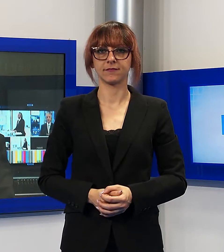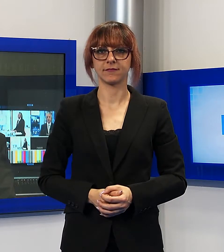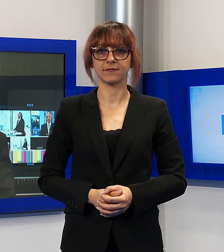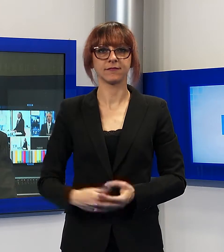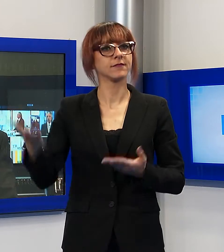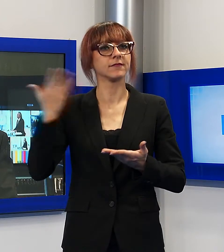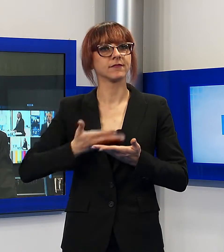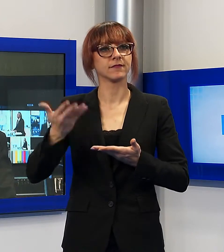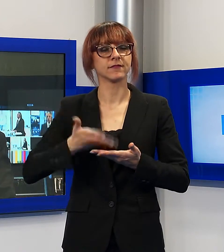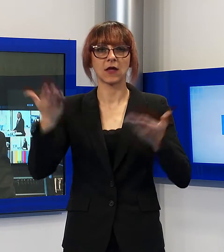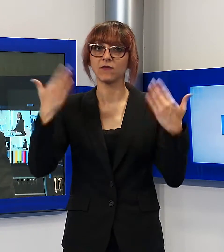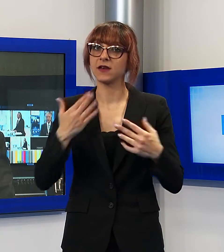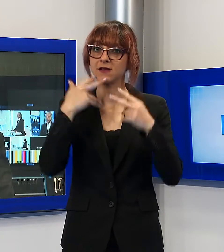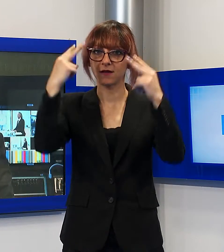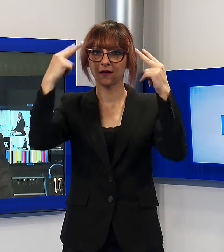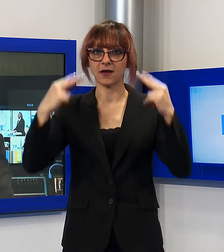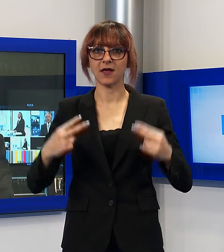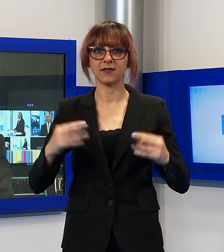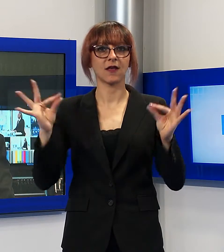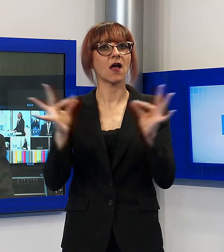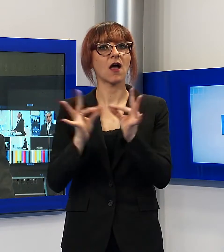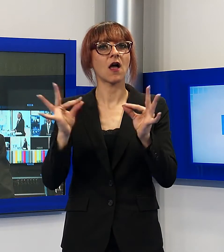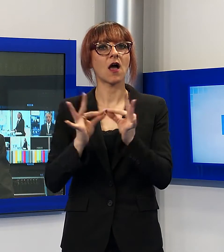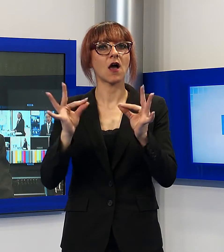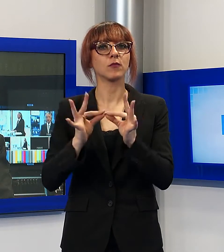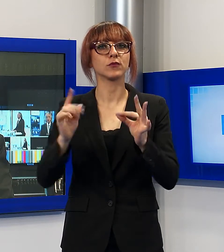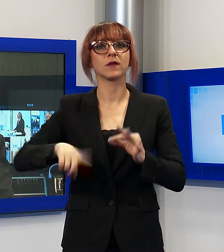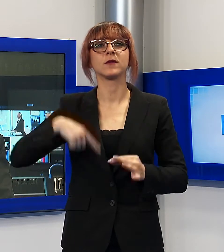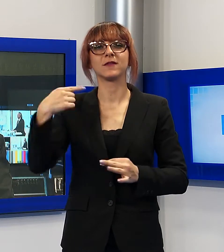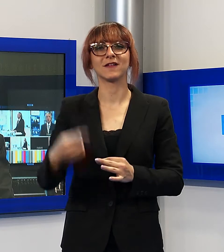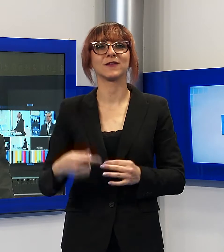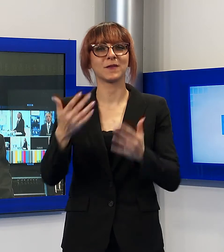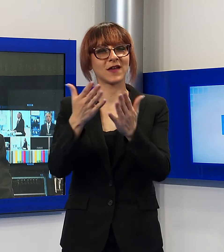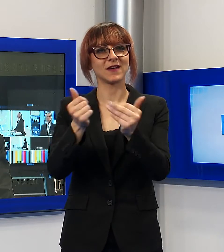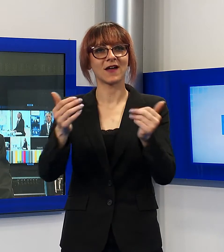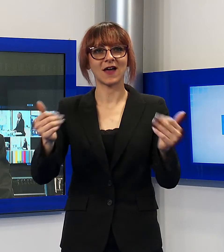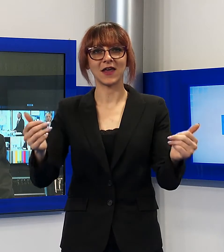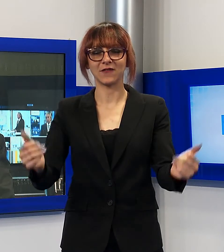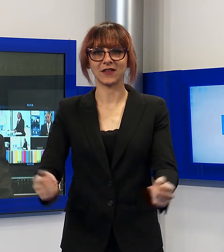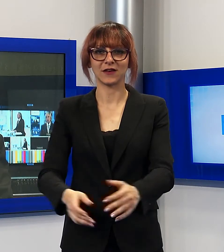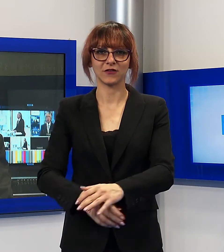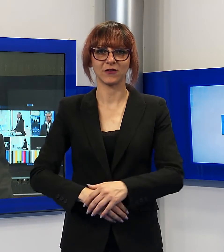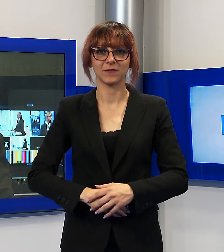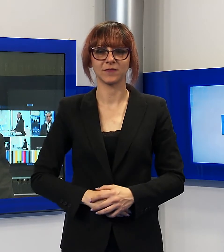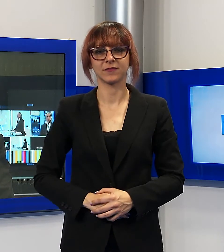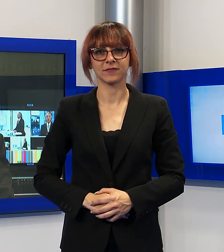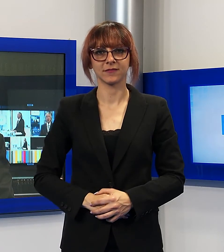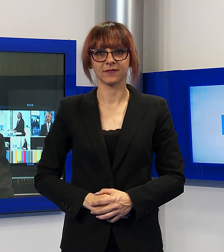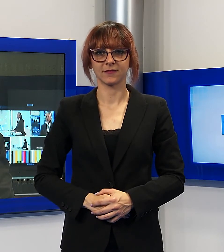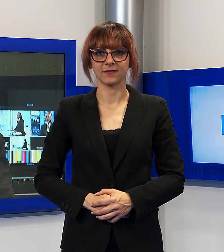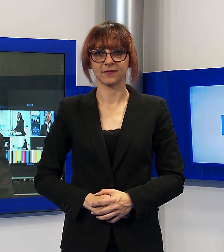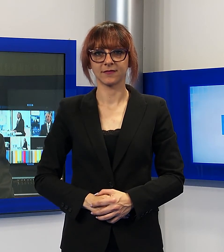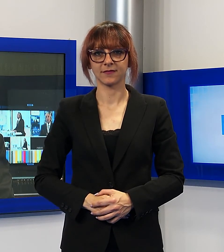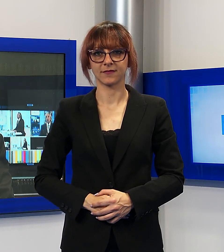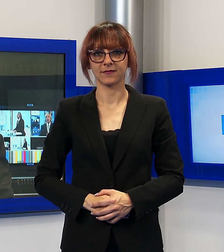Bene, tutto per quanto riguarda la prima parte del TG Noi, ci fermiamo per una breve interruzione pubblicitaria, ma torniamo subito dopo con le